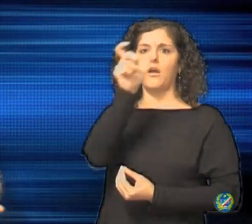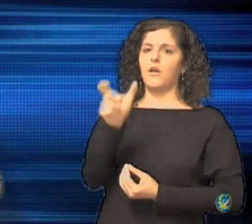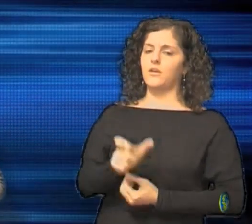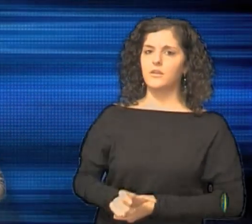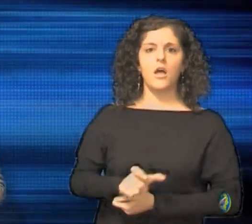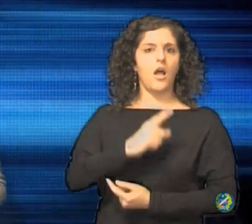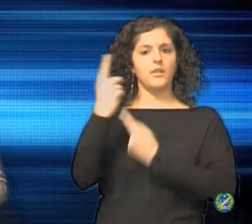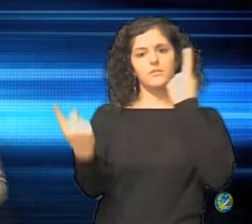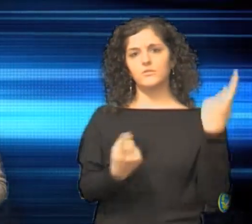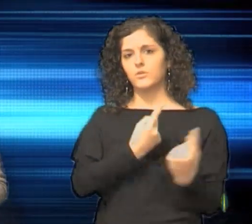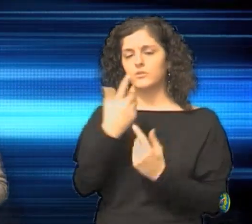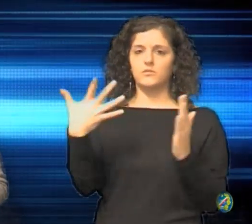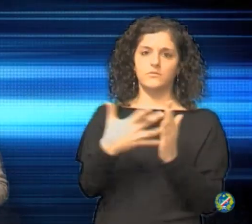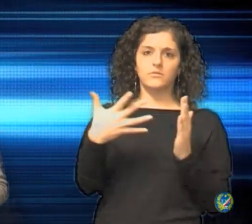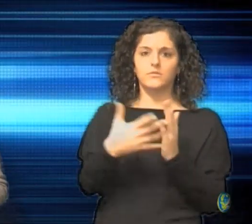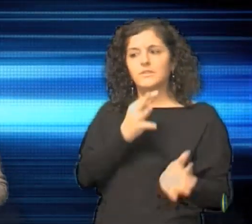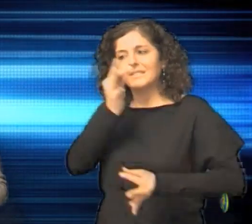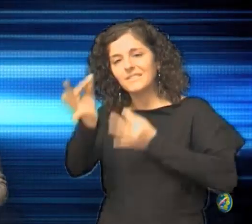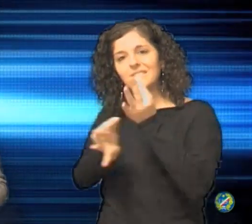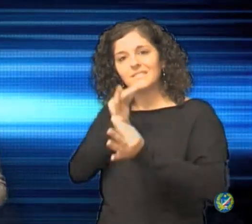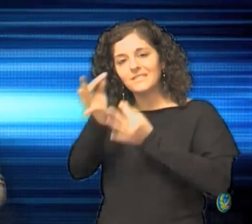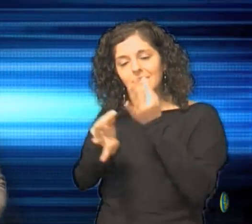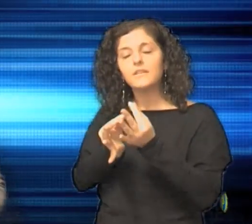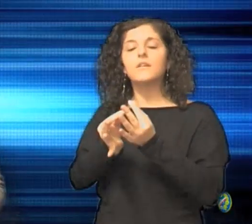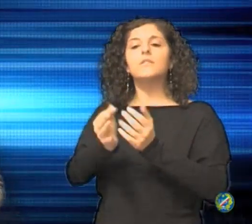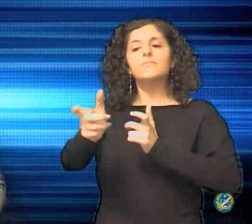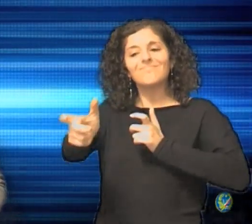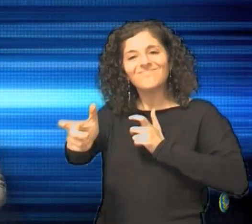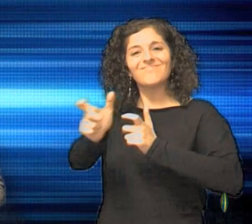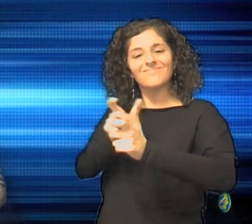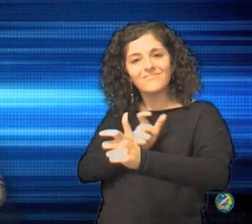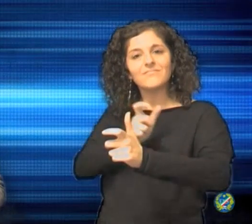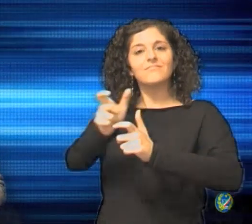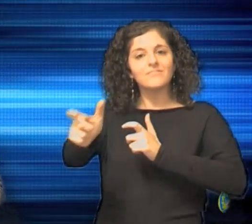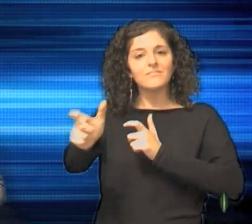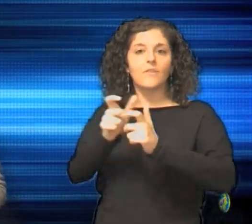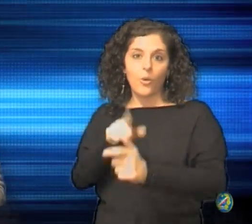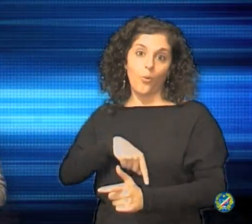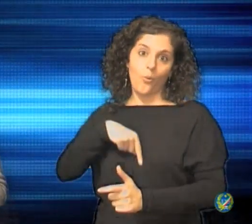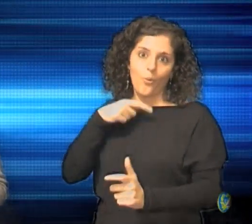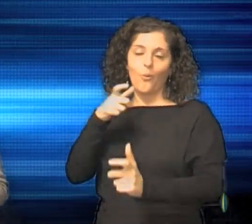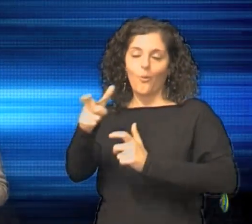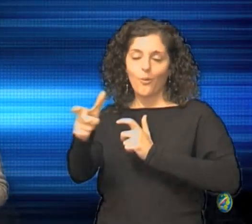tutta Italia. E alla fine, dopo una lunga conversazione,